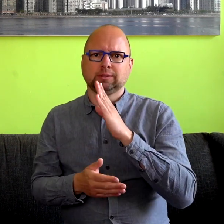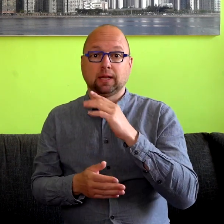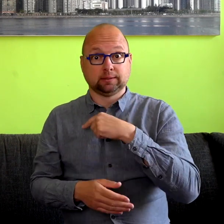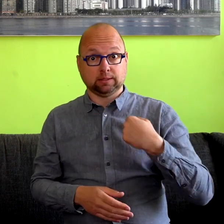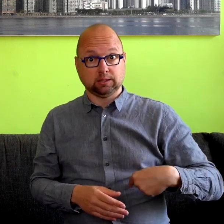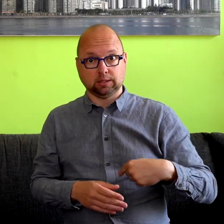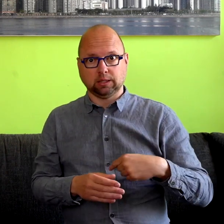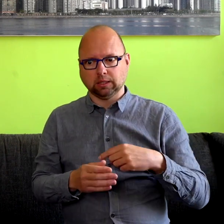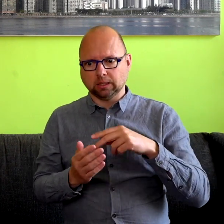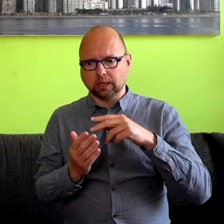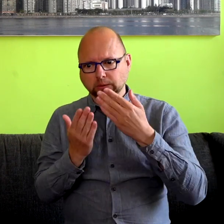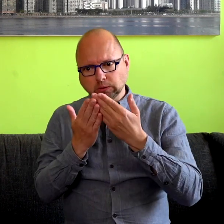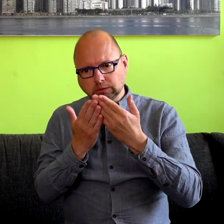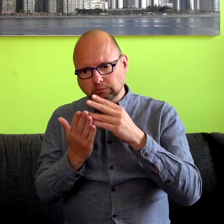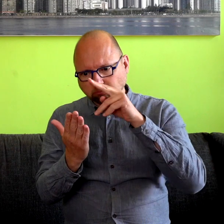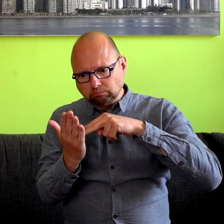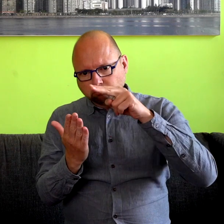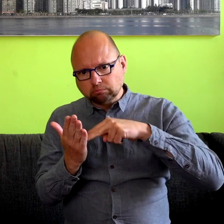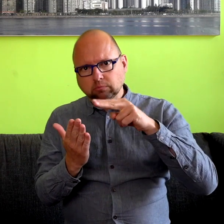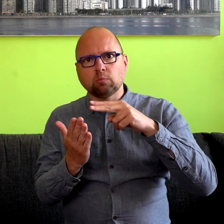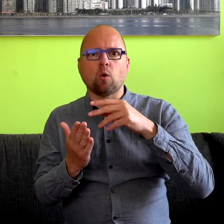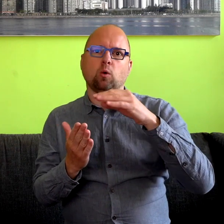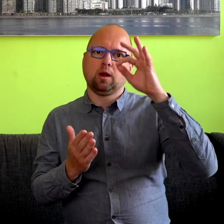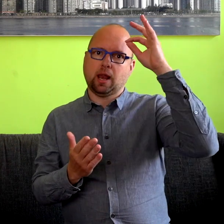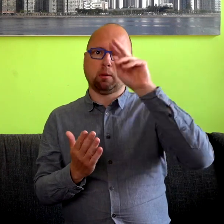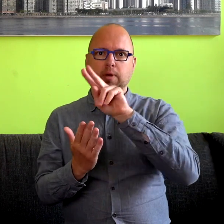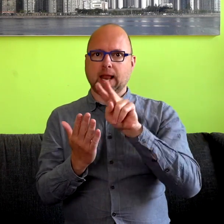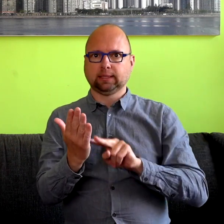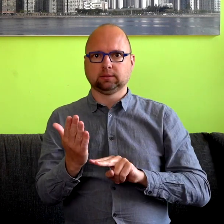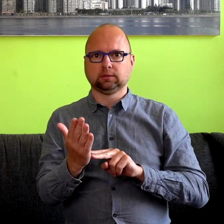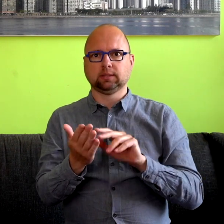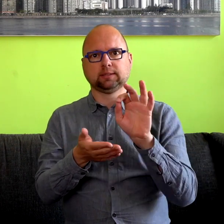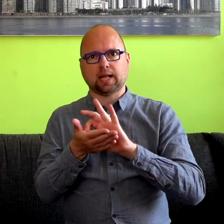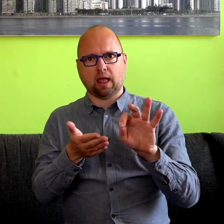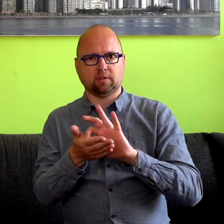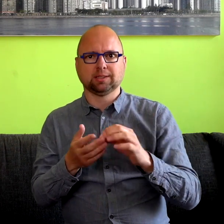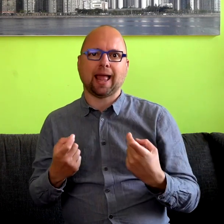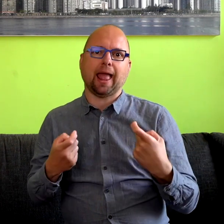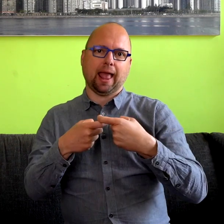leren, dan leren we ook Chinees lezen en schrijven, wat weer een extra inspanning vergt.